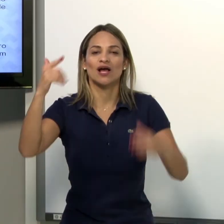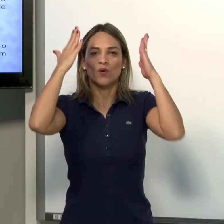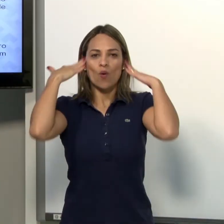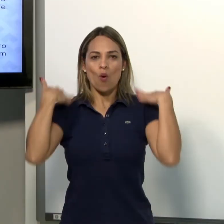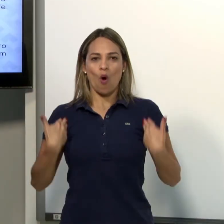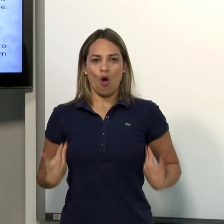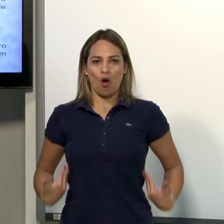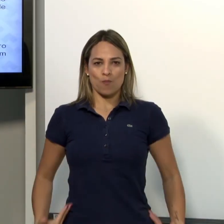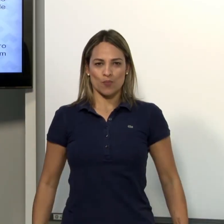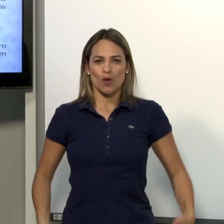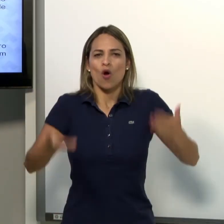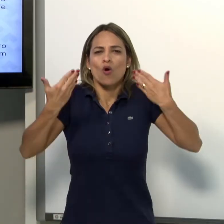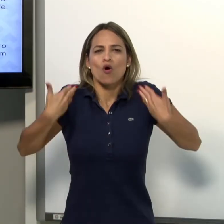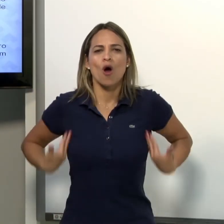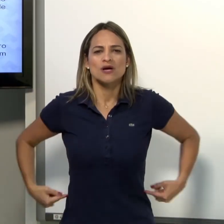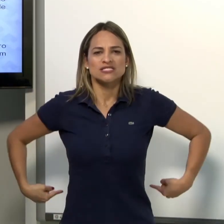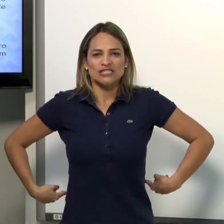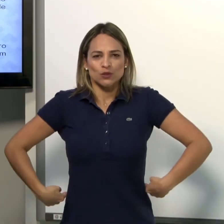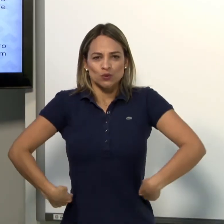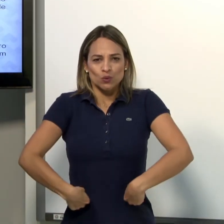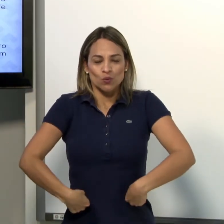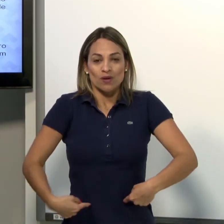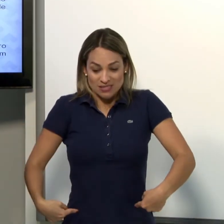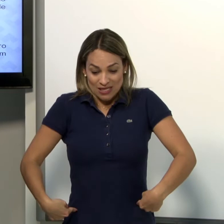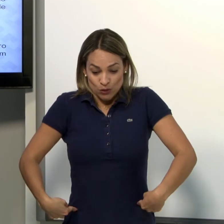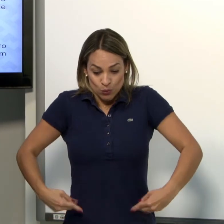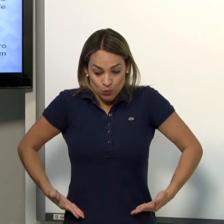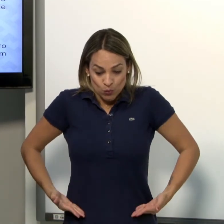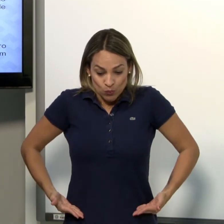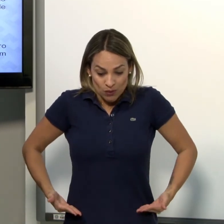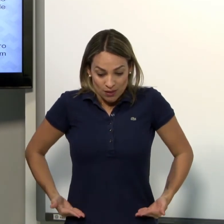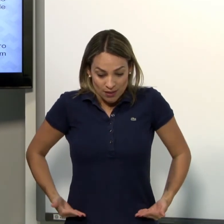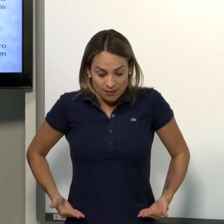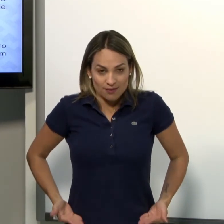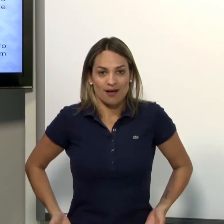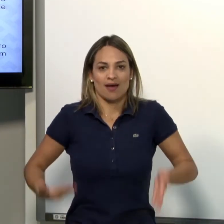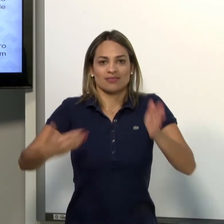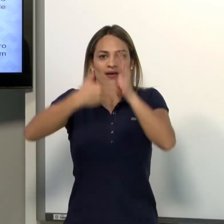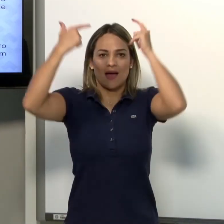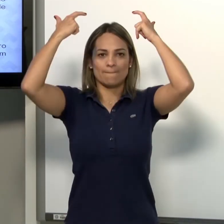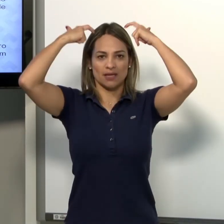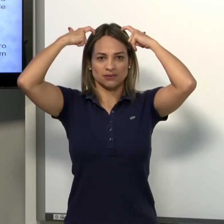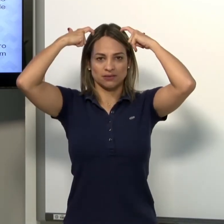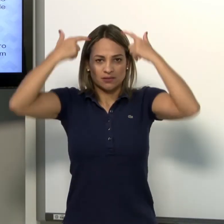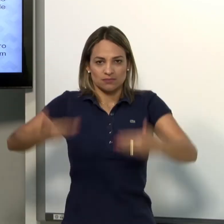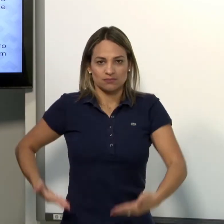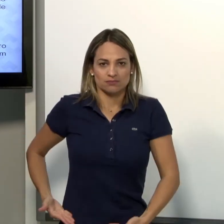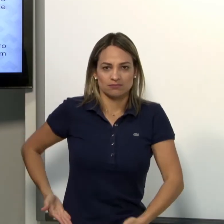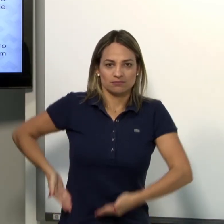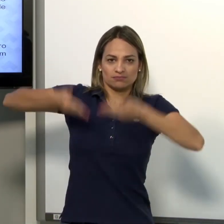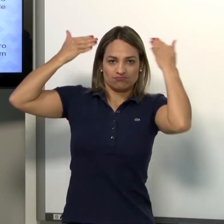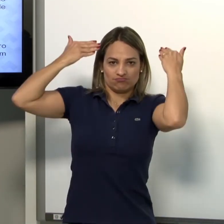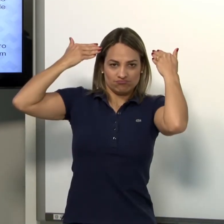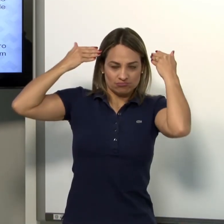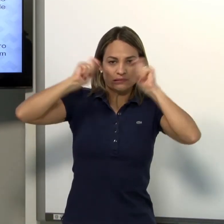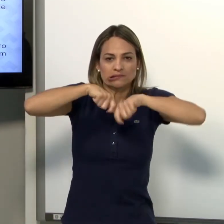Classificador do corpo. Essa parte da cintura para cima é a parte superior do corpo.